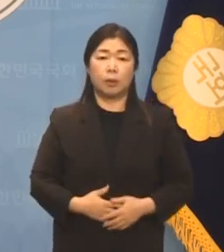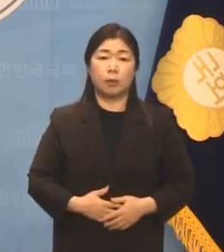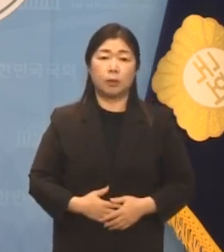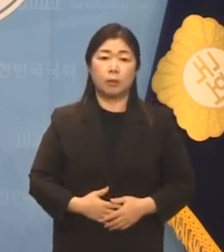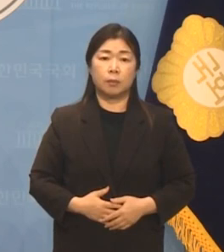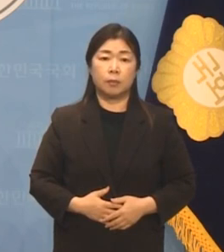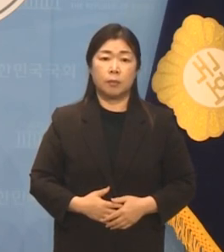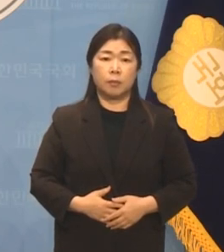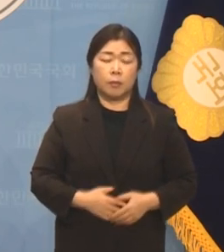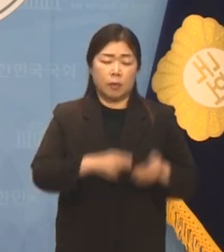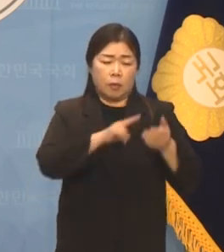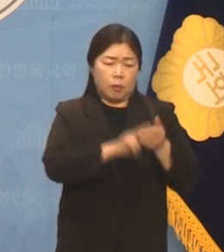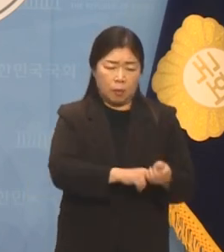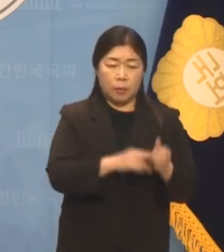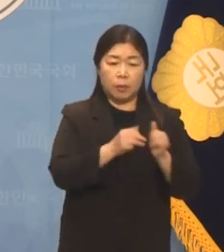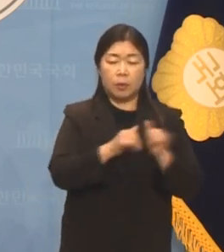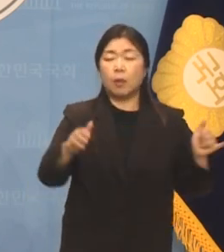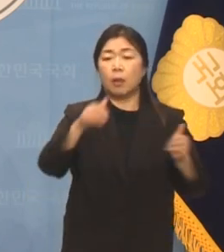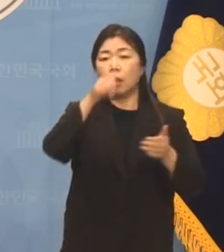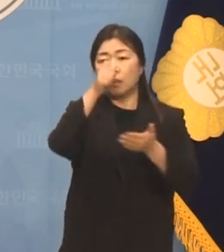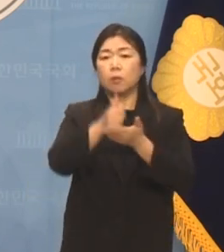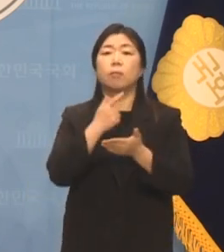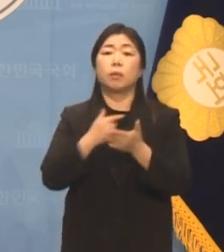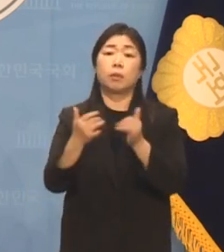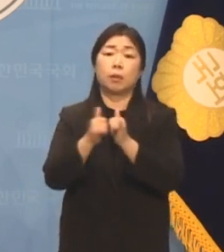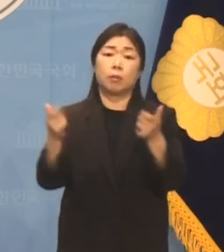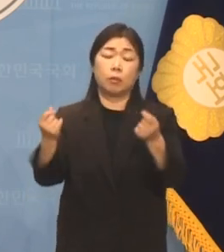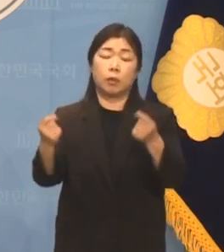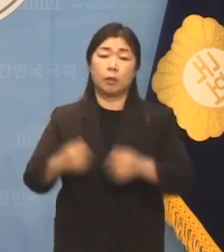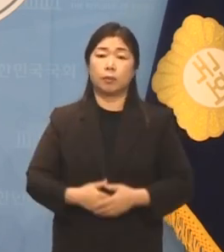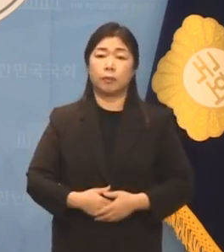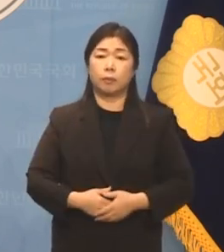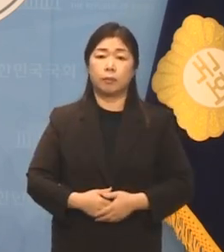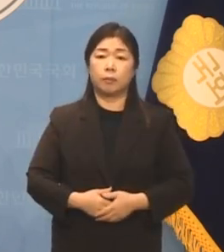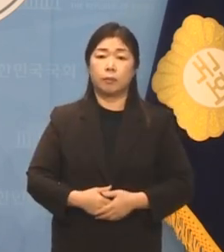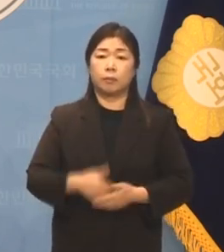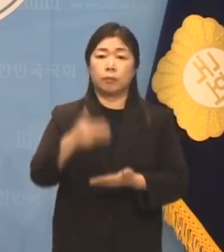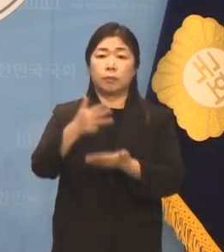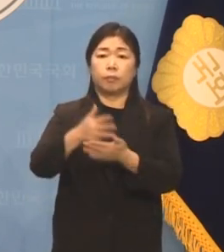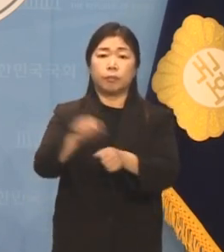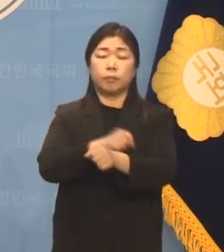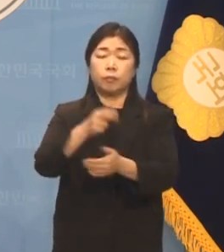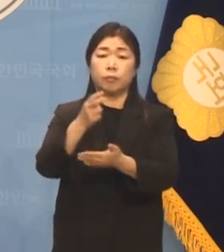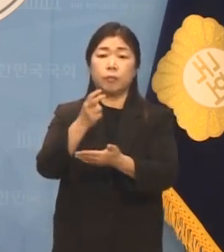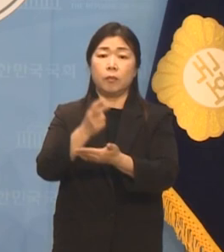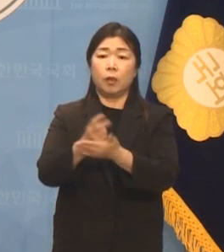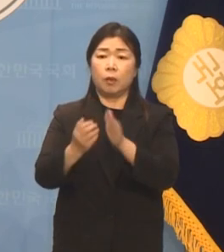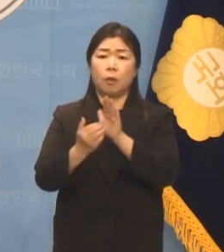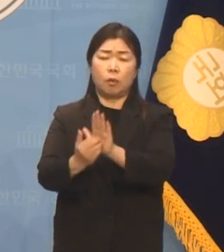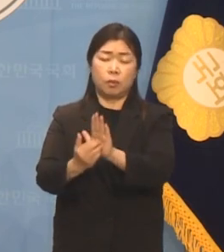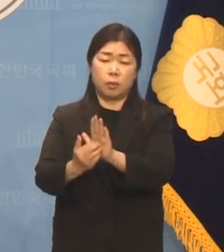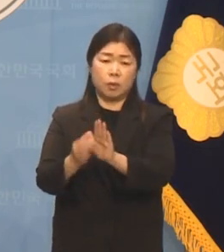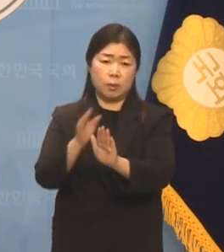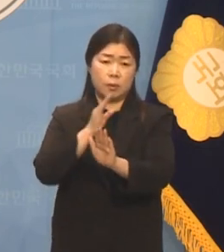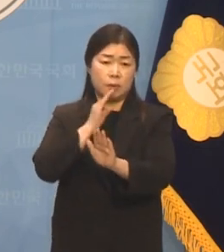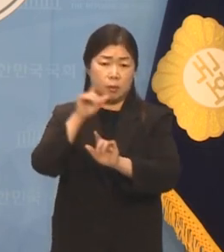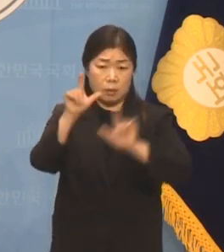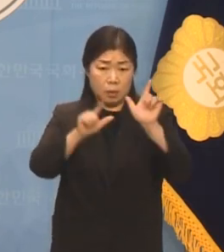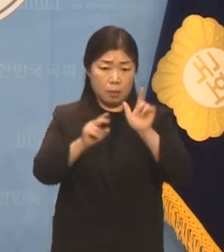숨기는 자가 범인입니다. 이태원 특별법 거부로 진실을 가리고자 하는